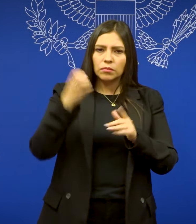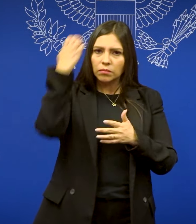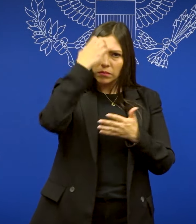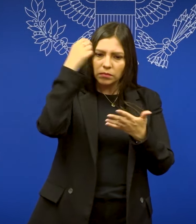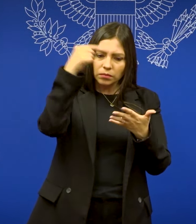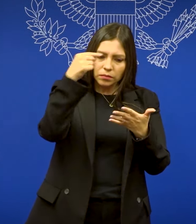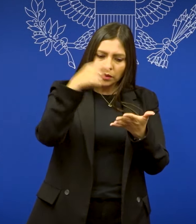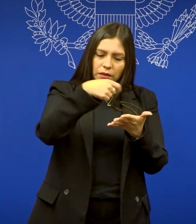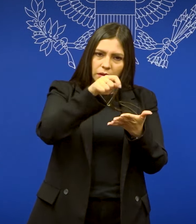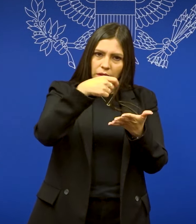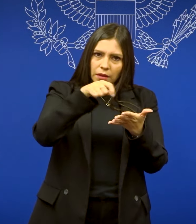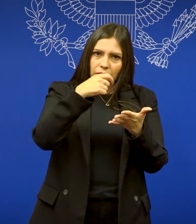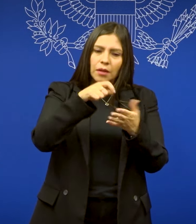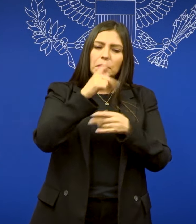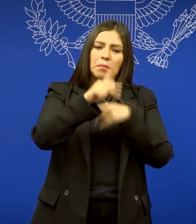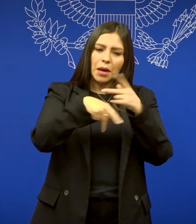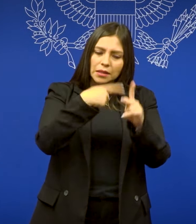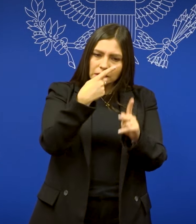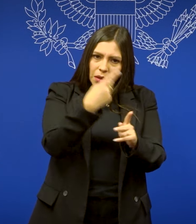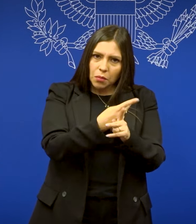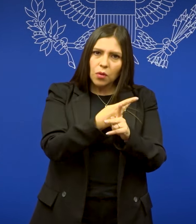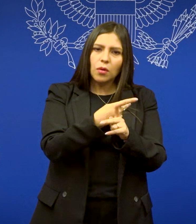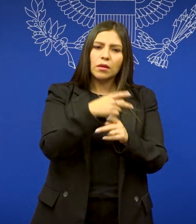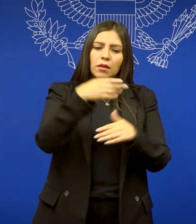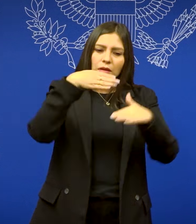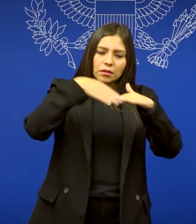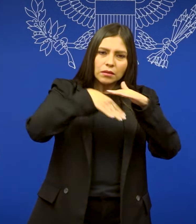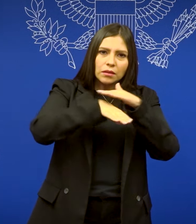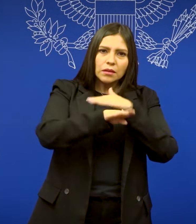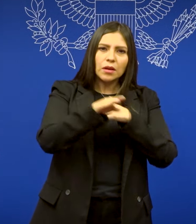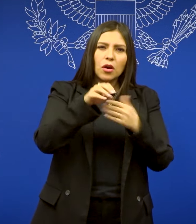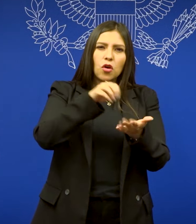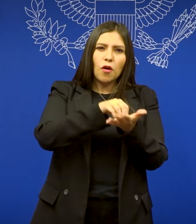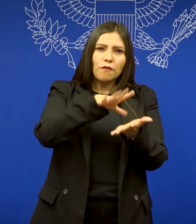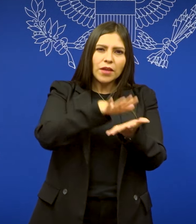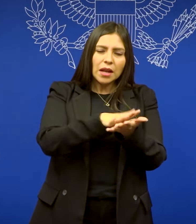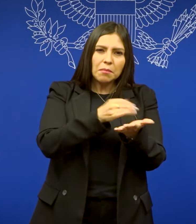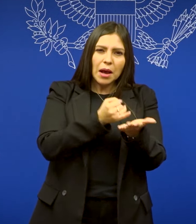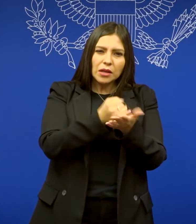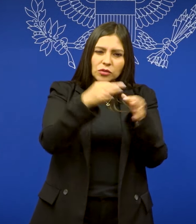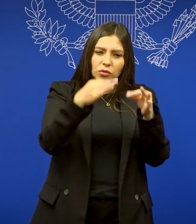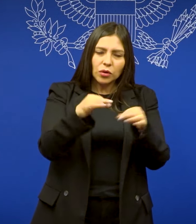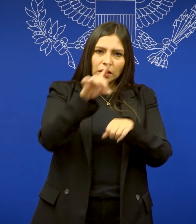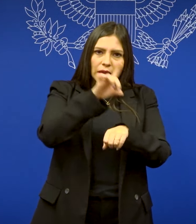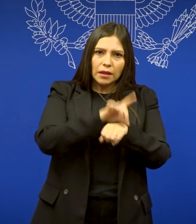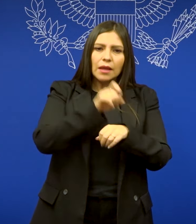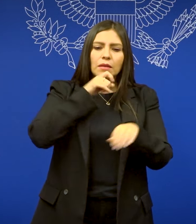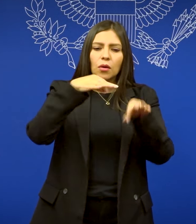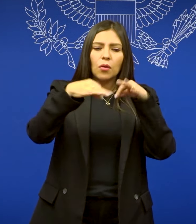de tu cita, tu pasaporte y la página de confirmación de la forma DS-160.